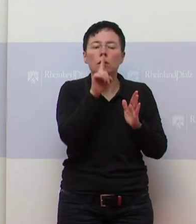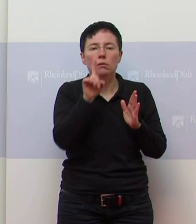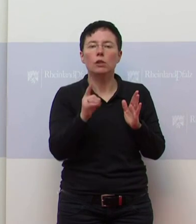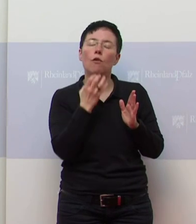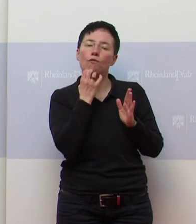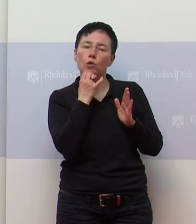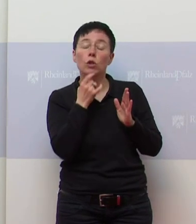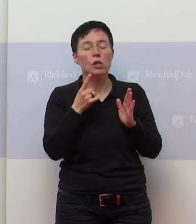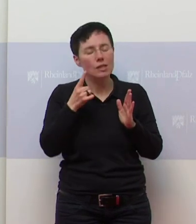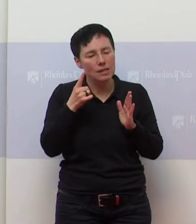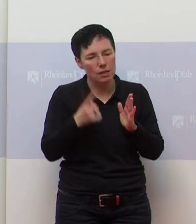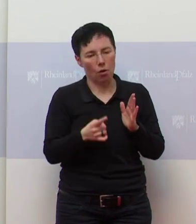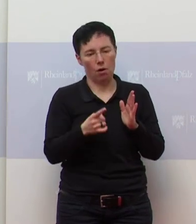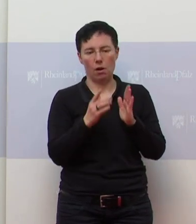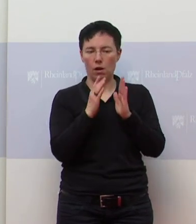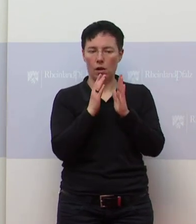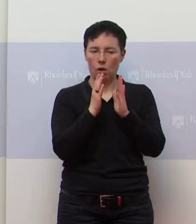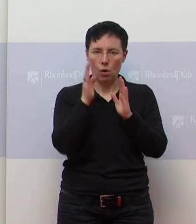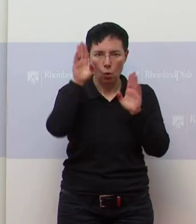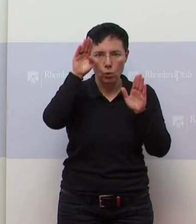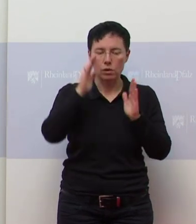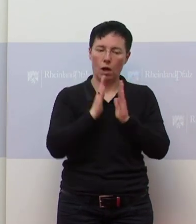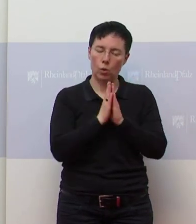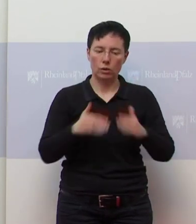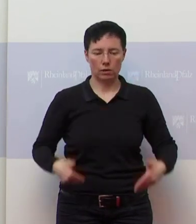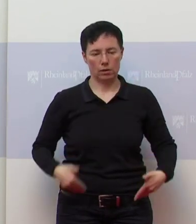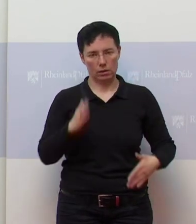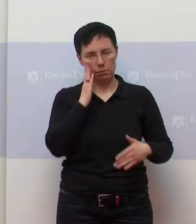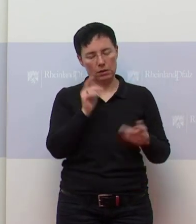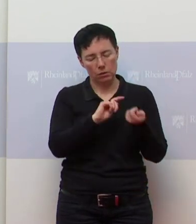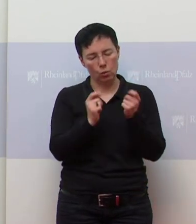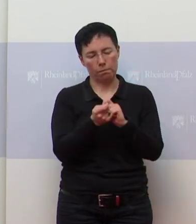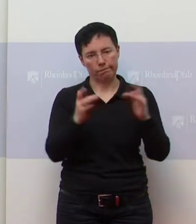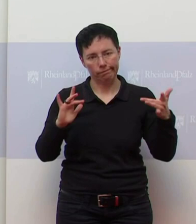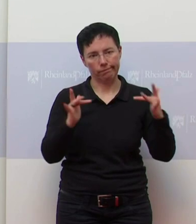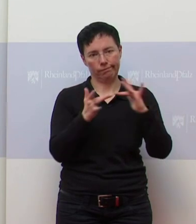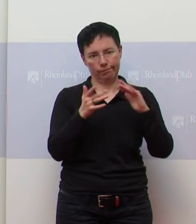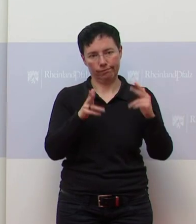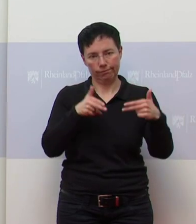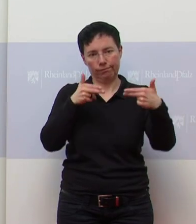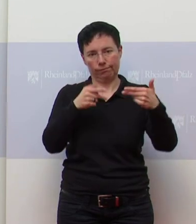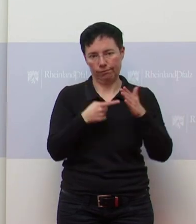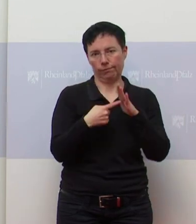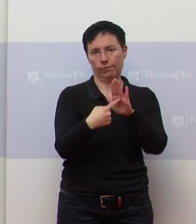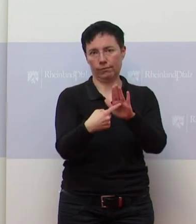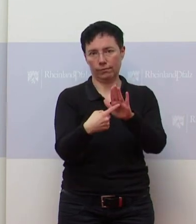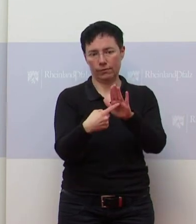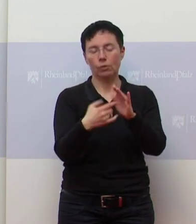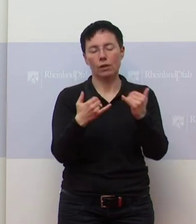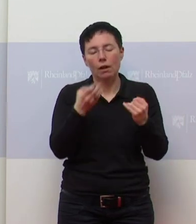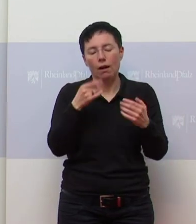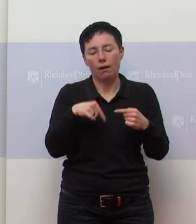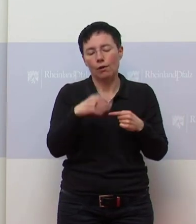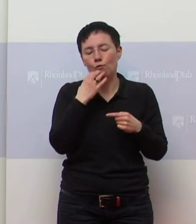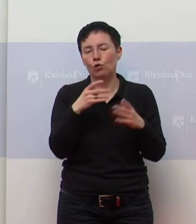tatsächlich die Ostergottesdienste wie im letzten Jahr eigentlich nur virtuell durchführt. Und wir werden natürlich jetzt auch den Kontakt aufnehmen mit unseren Kirchen